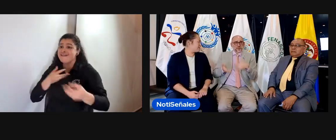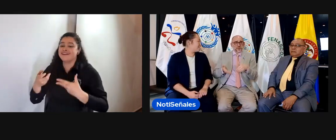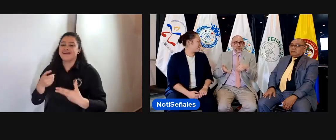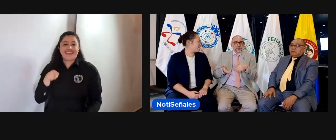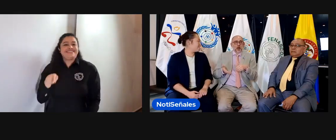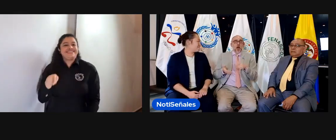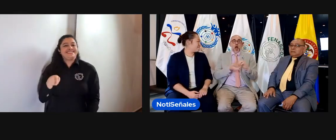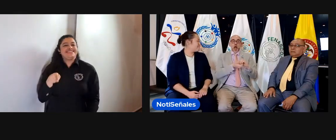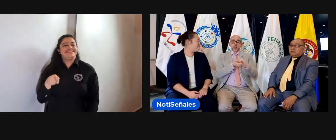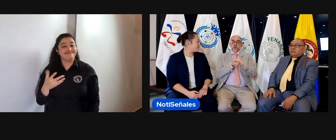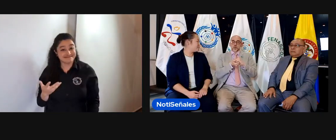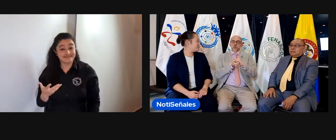eso?